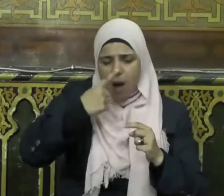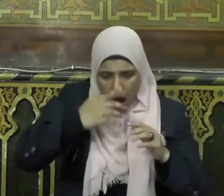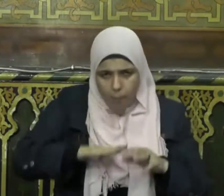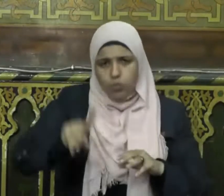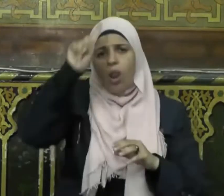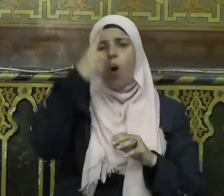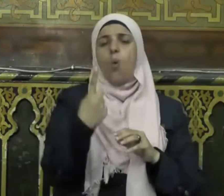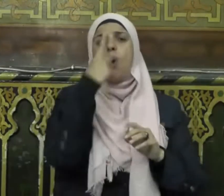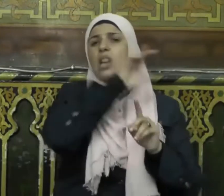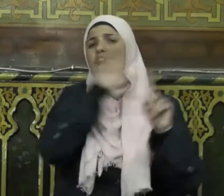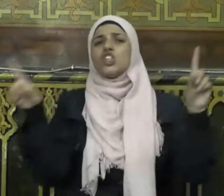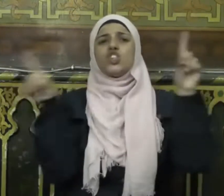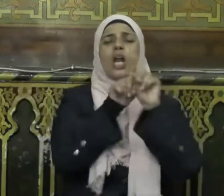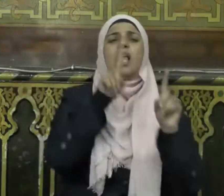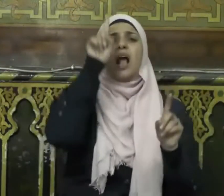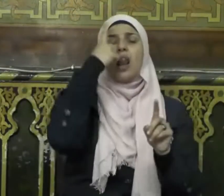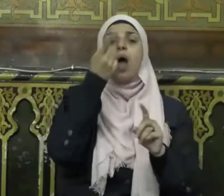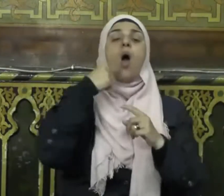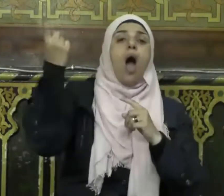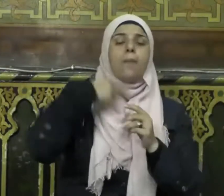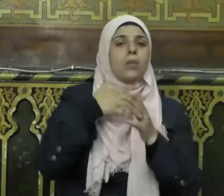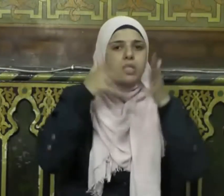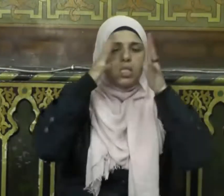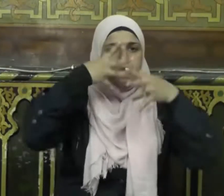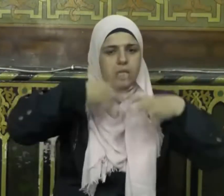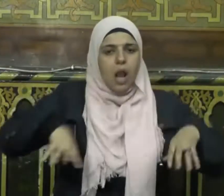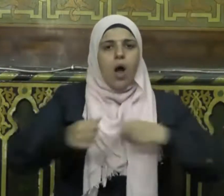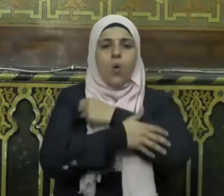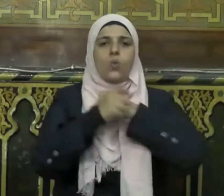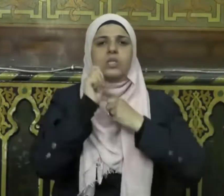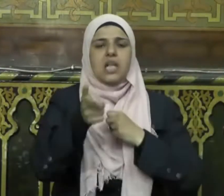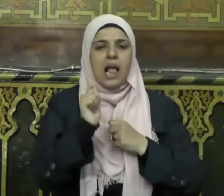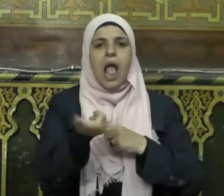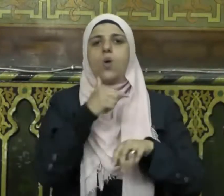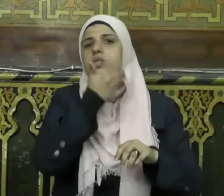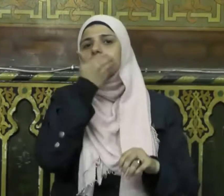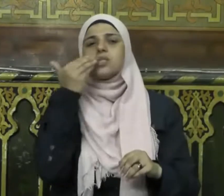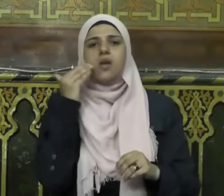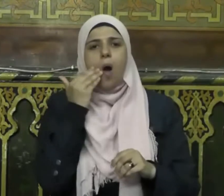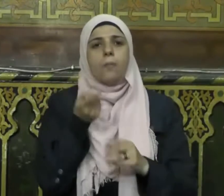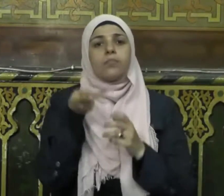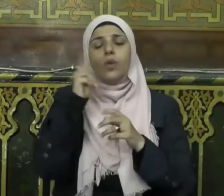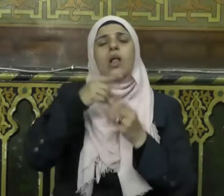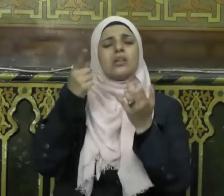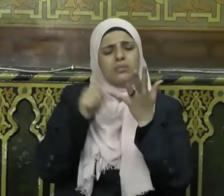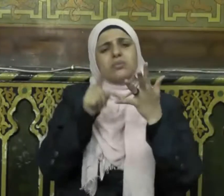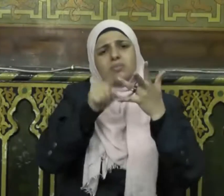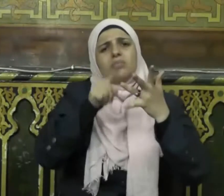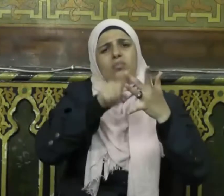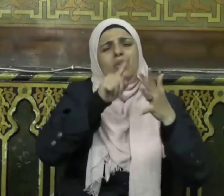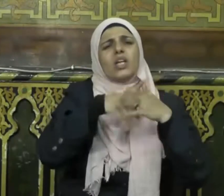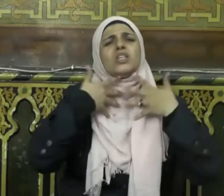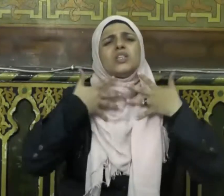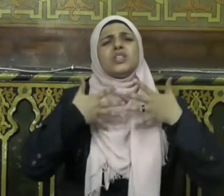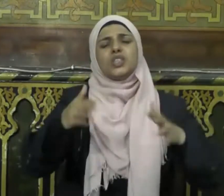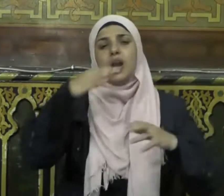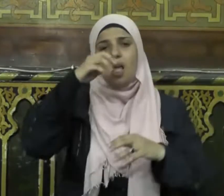نشرك به شيئا وأمرنا بالصلاة والزكاة والصيام وعدد عليه سيدنا